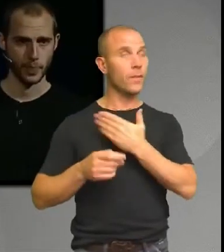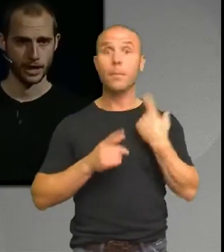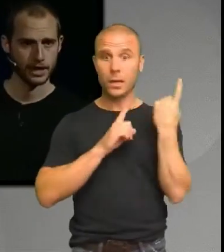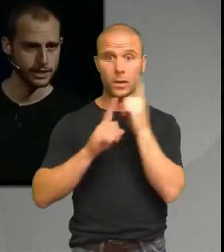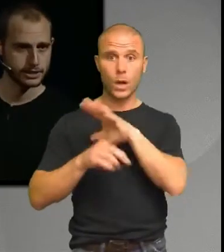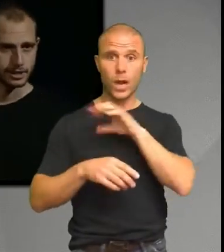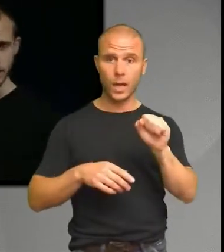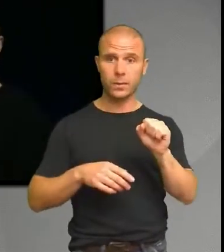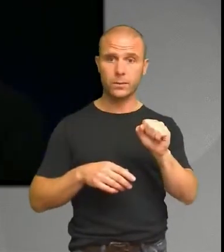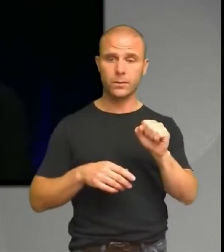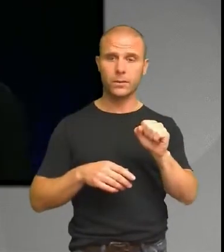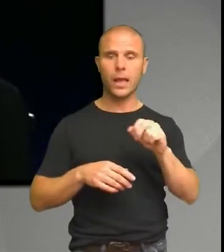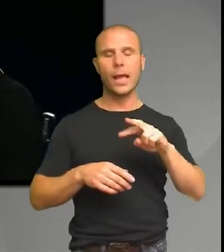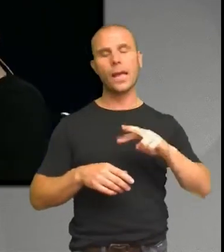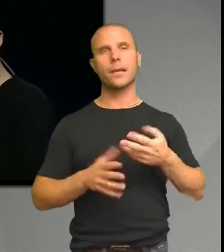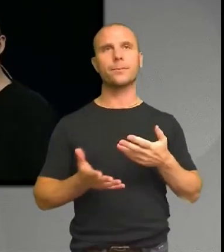Eller kanske till och med allting som lever.